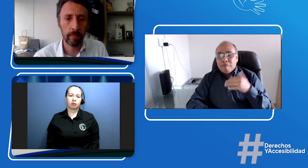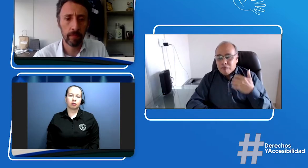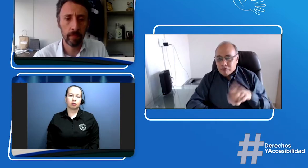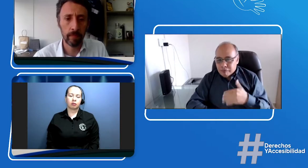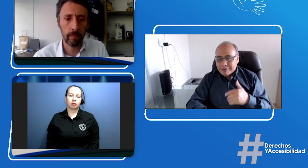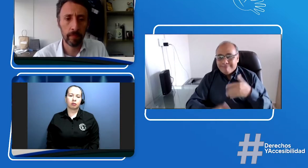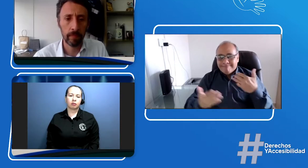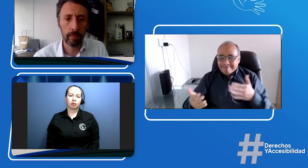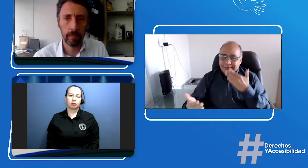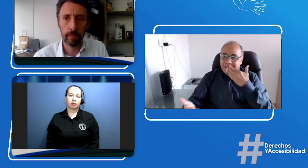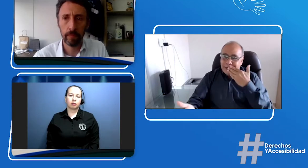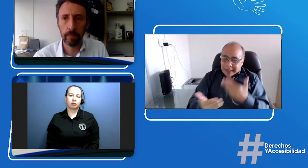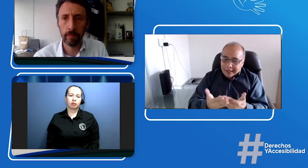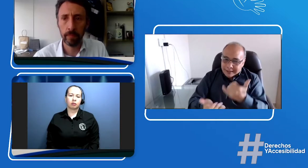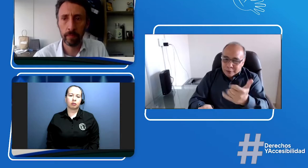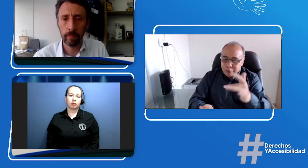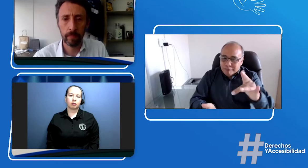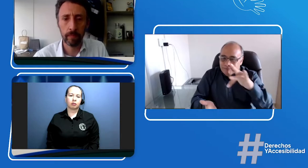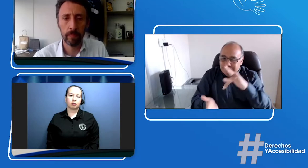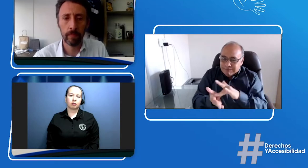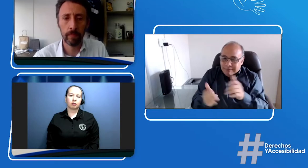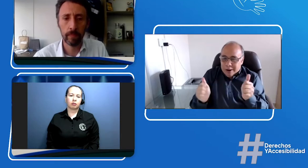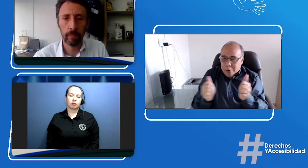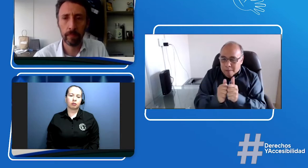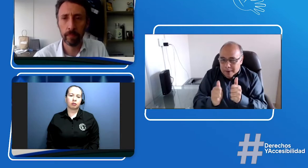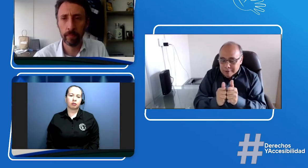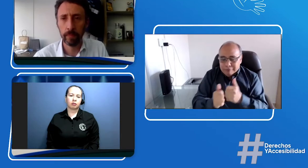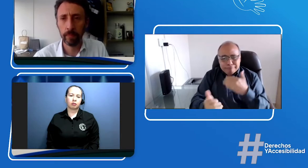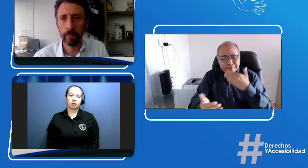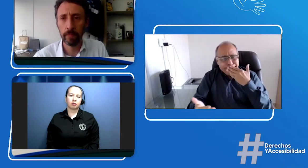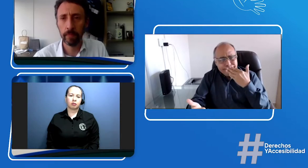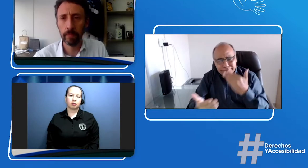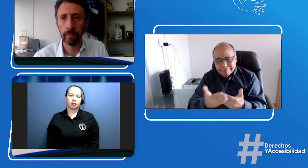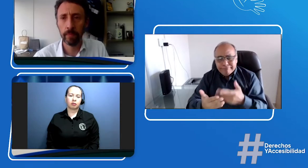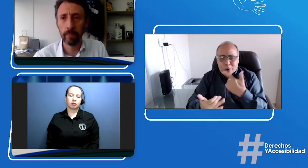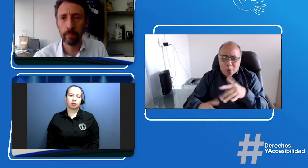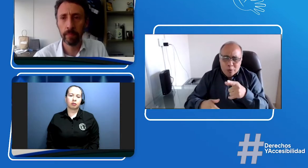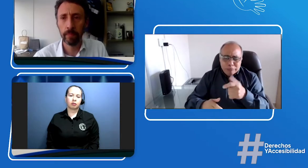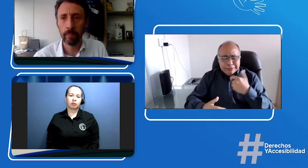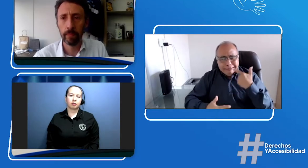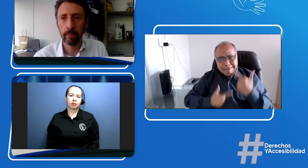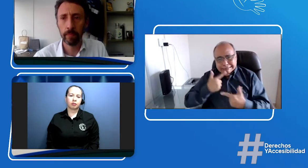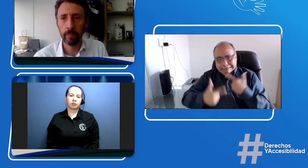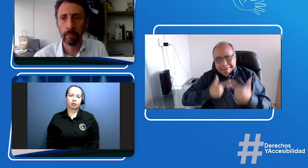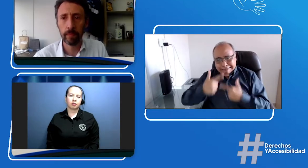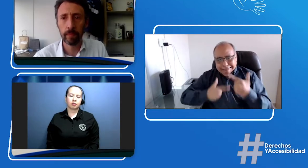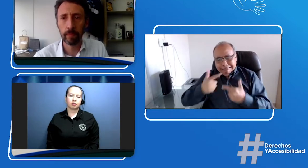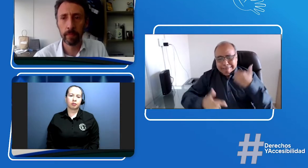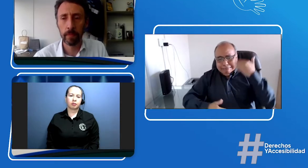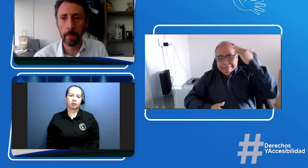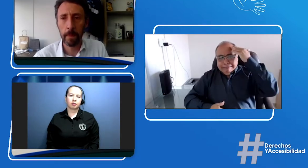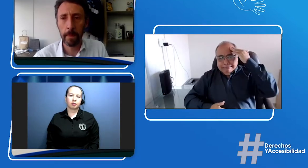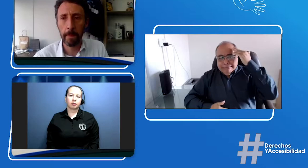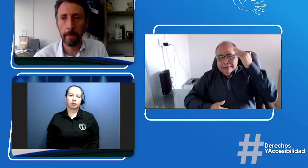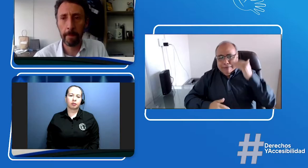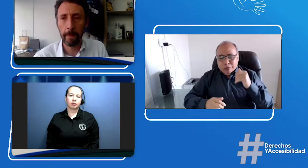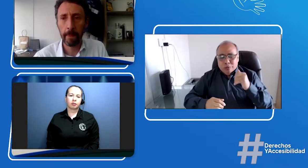el doctor Luis Felipe Lota, director de la Agencia Nacional de Seguridad Vial. Doctor Luis Felipe, muchas gracias por acompañarnos.